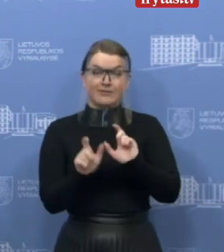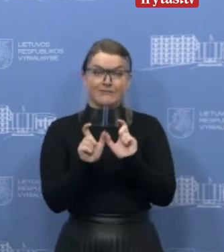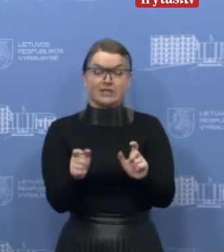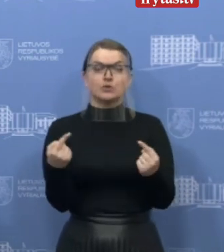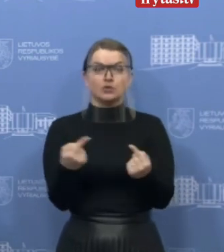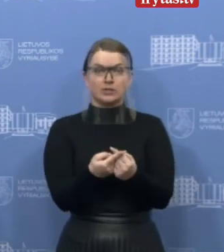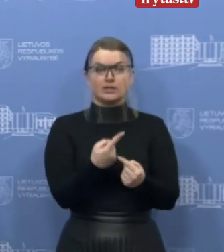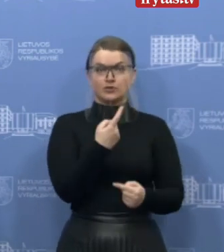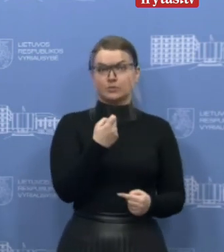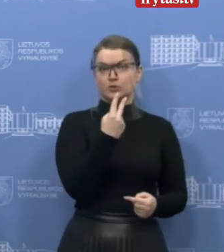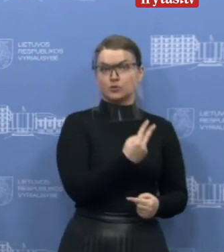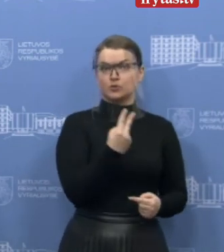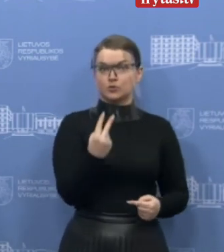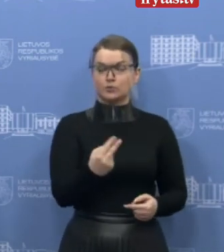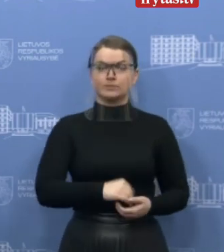122. 122.